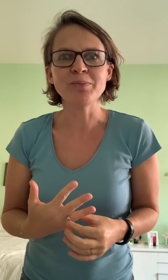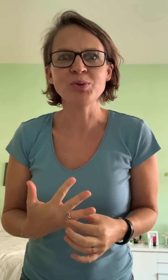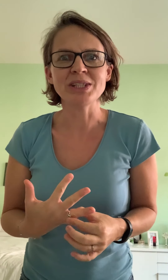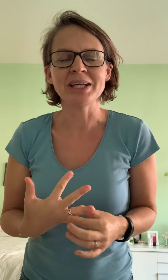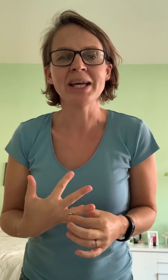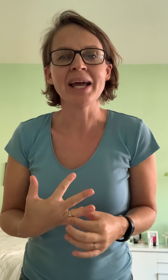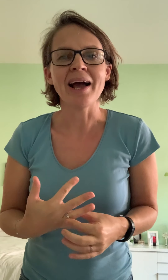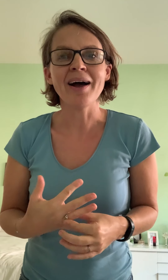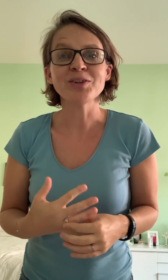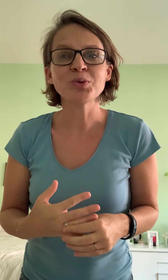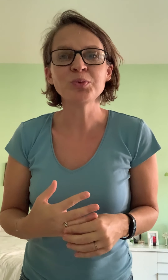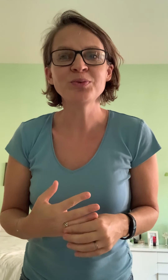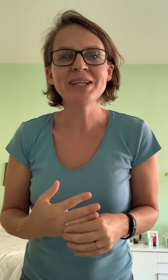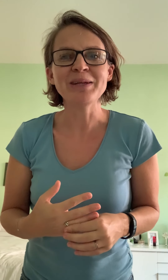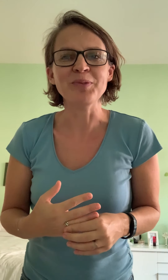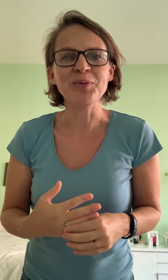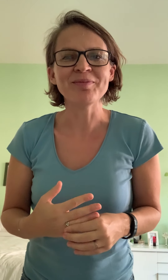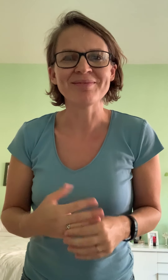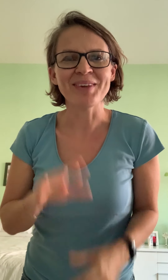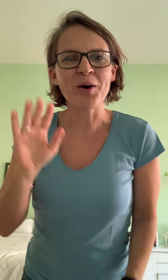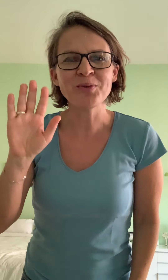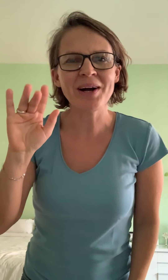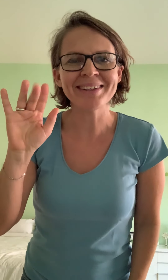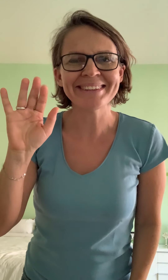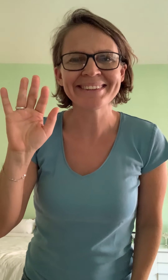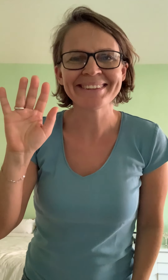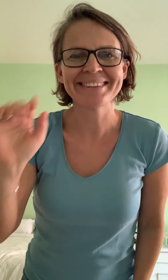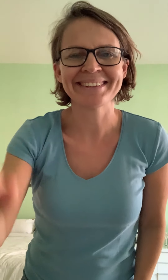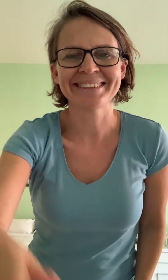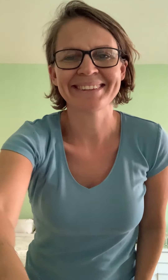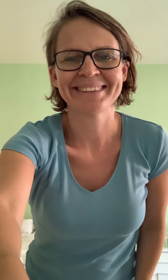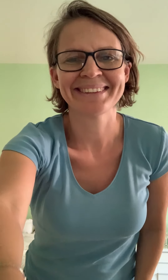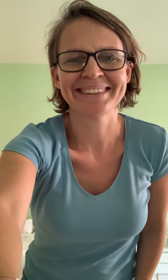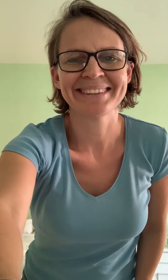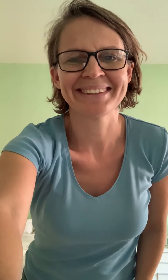amusez à trouver les mots. Au revoir. revoir. Au